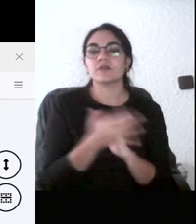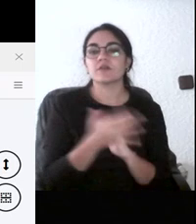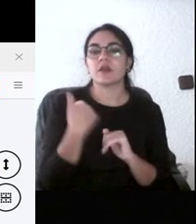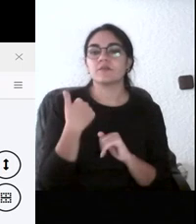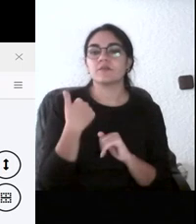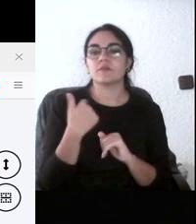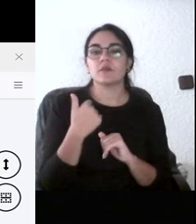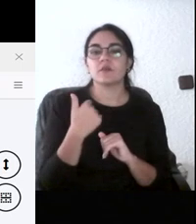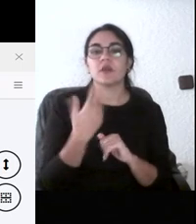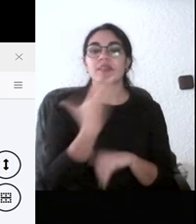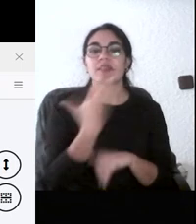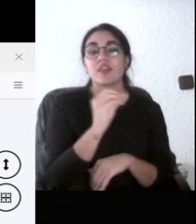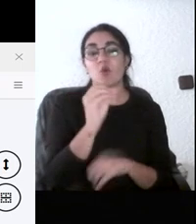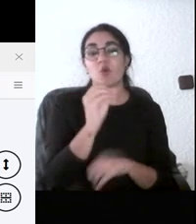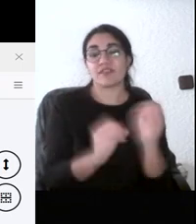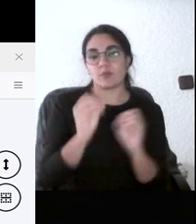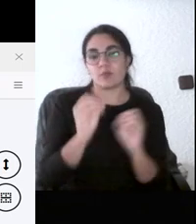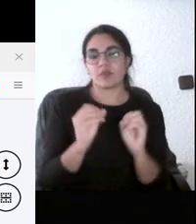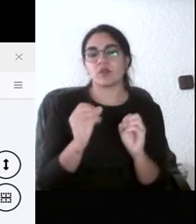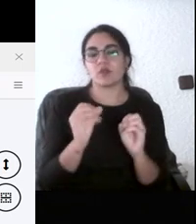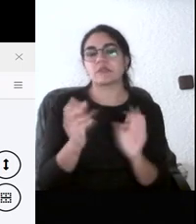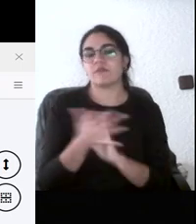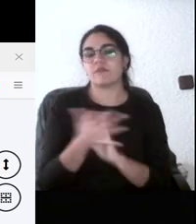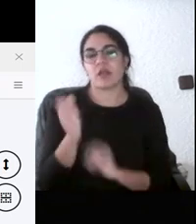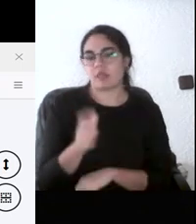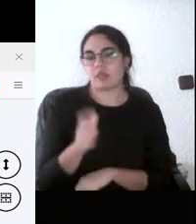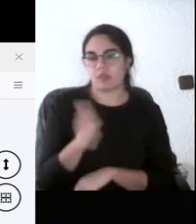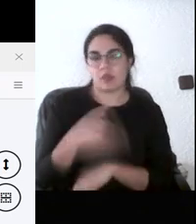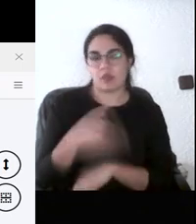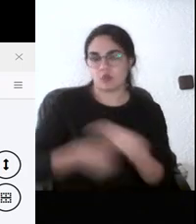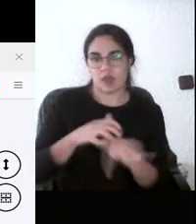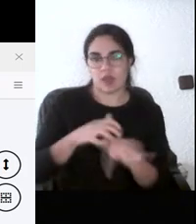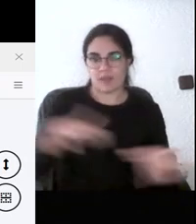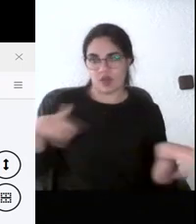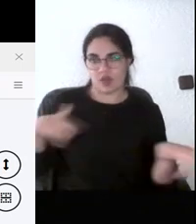el 50 que es el más habitual y aquí